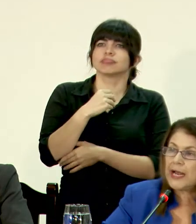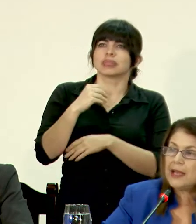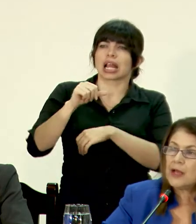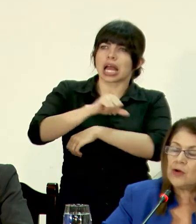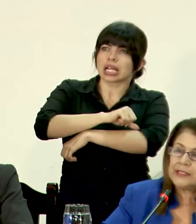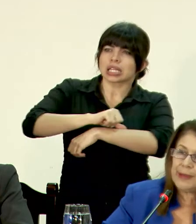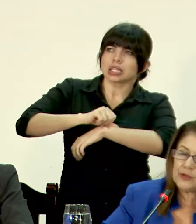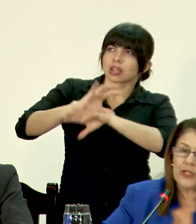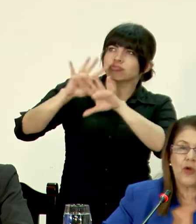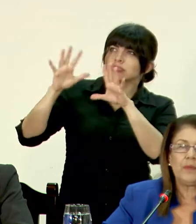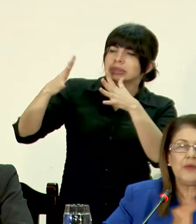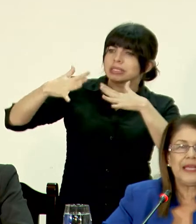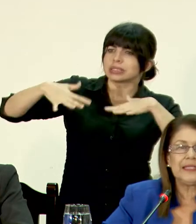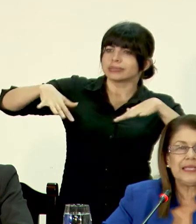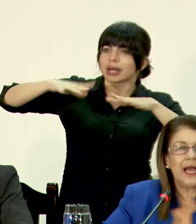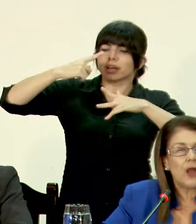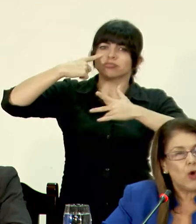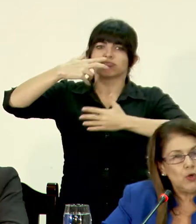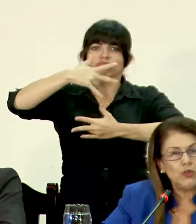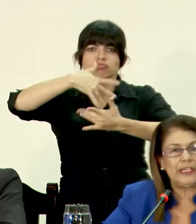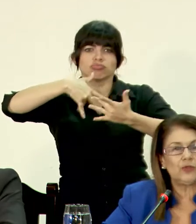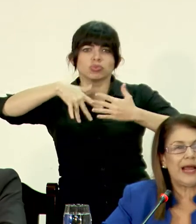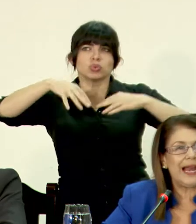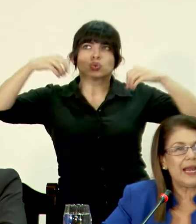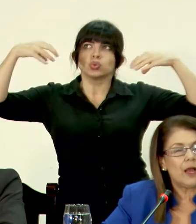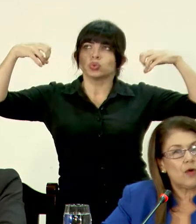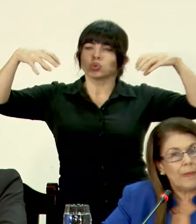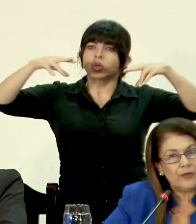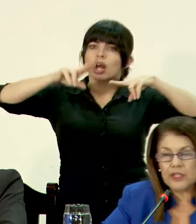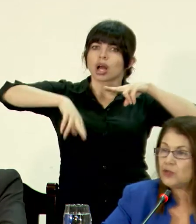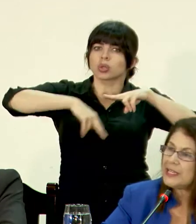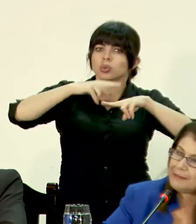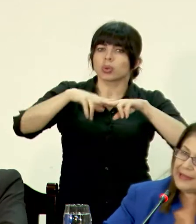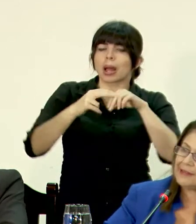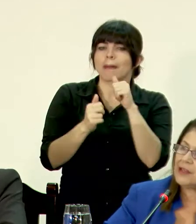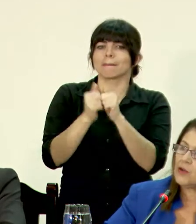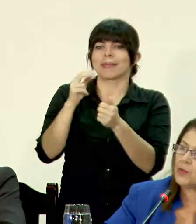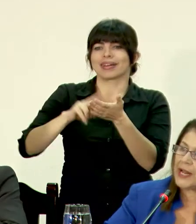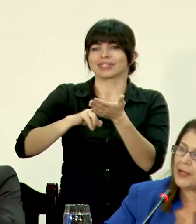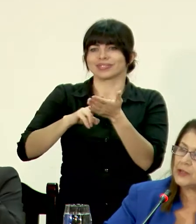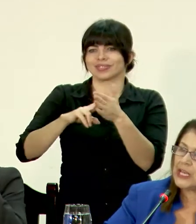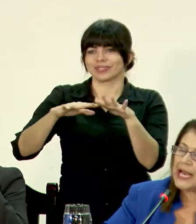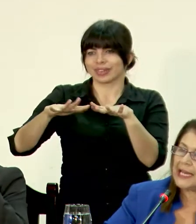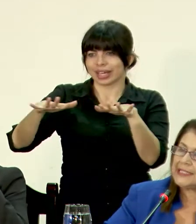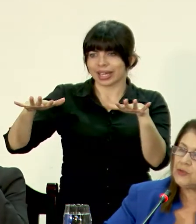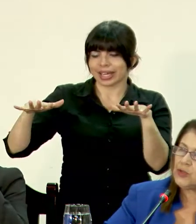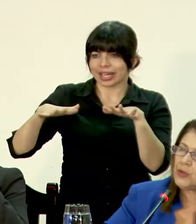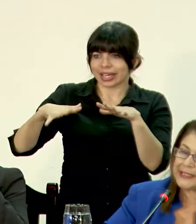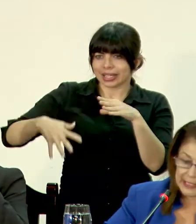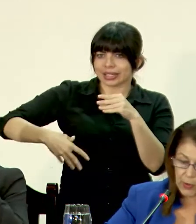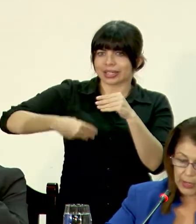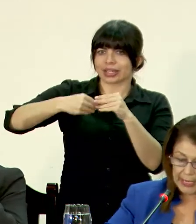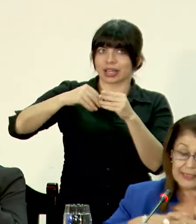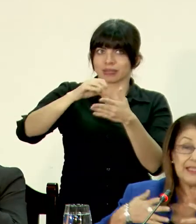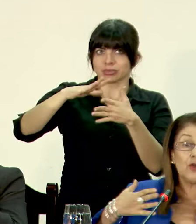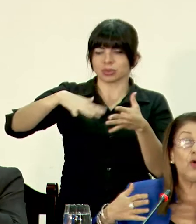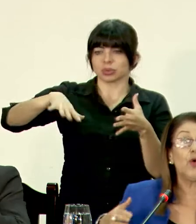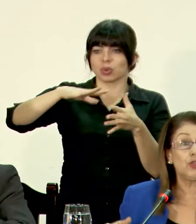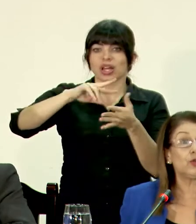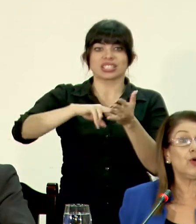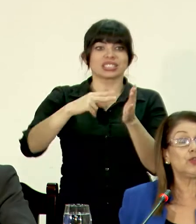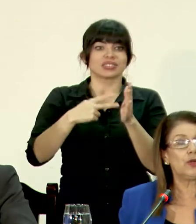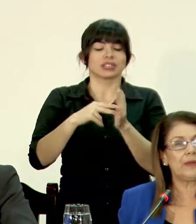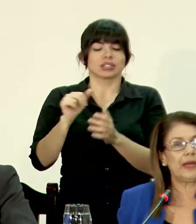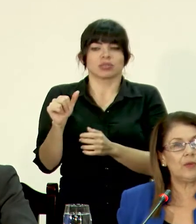arquitectura, con espacios de convivencia, con luz natural, con mayores zonas verdes incorporados al centro educativo, es decir,